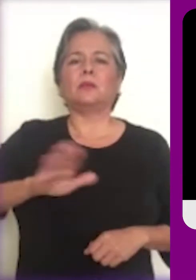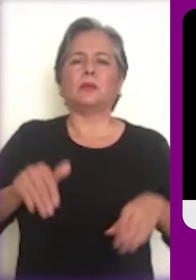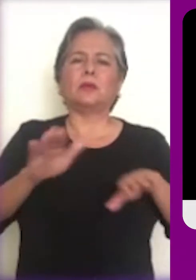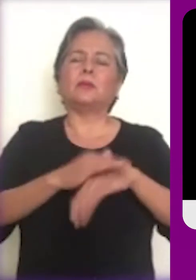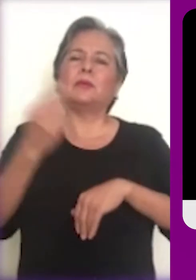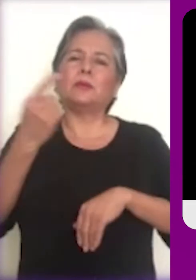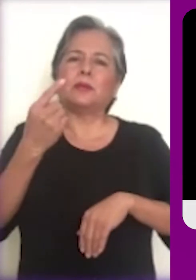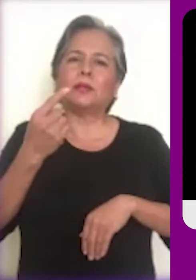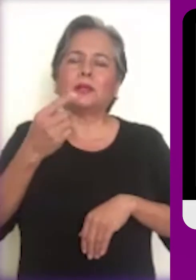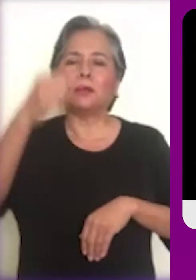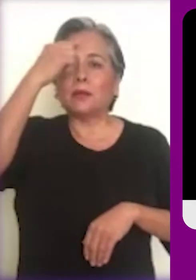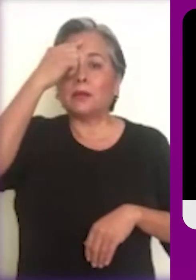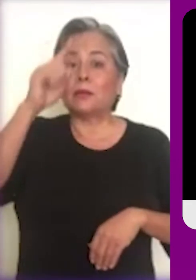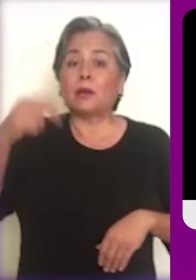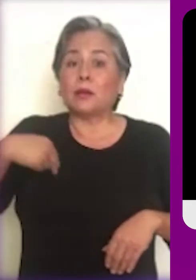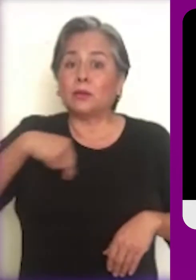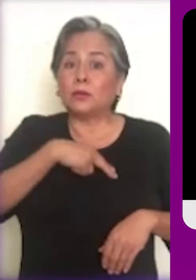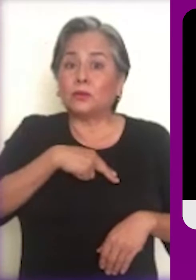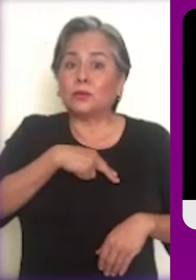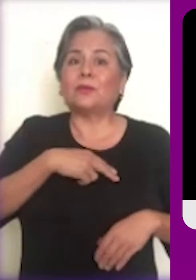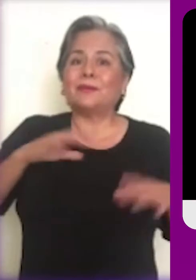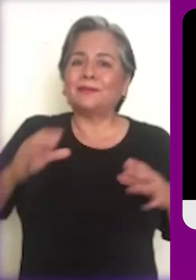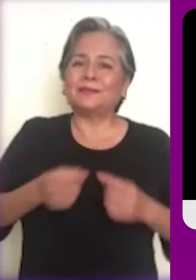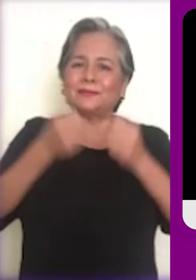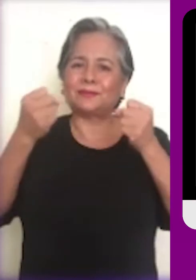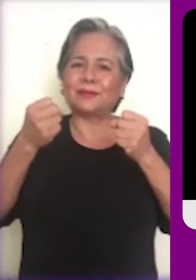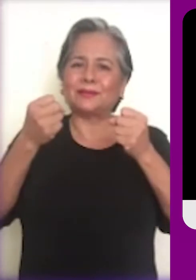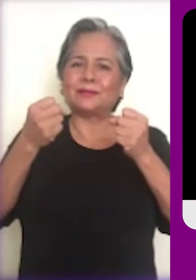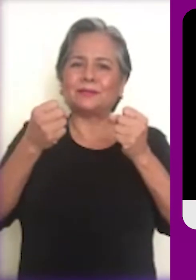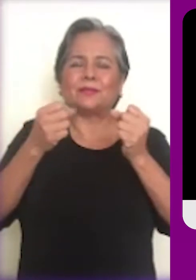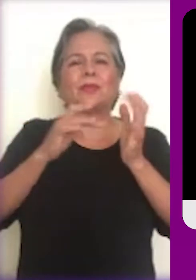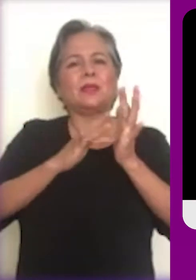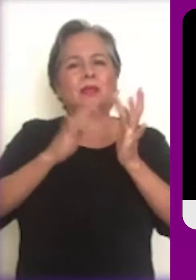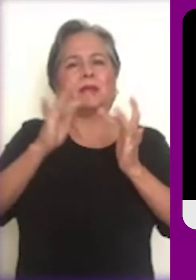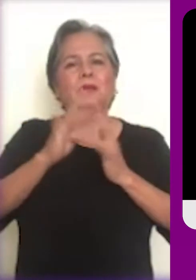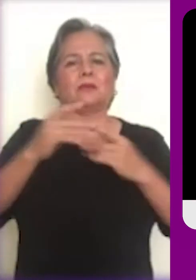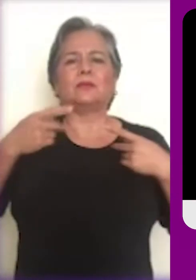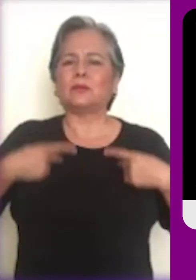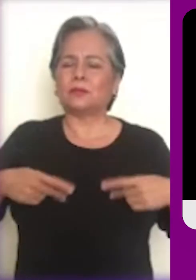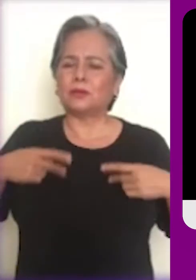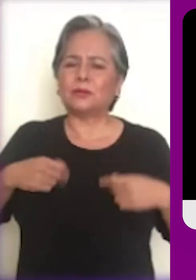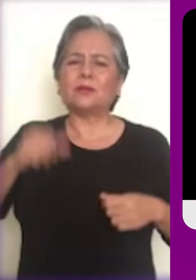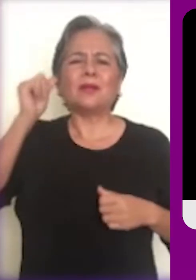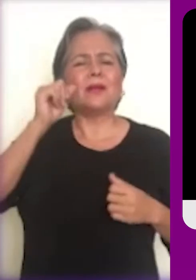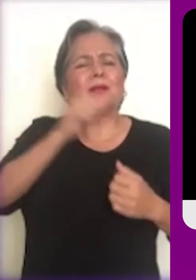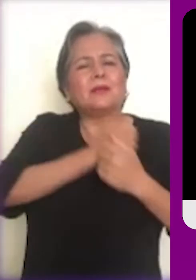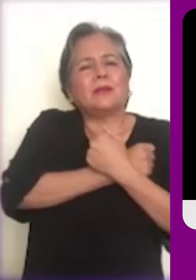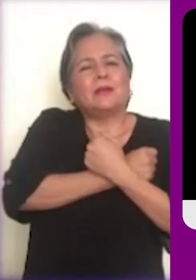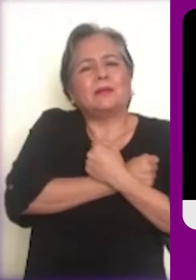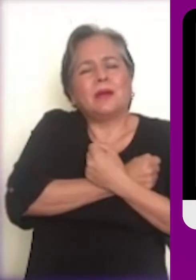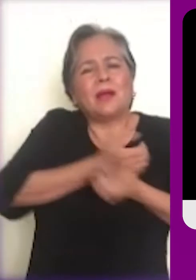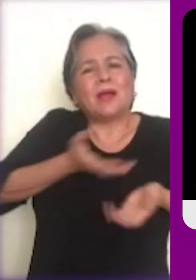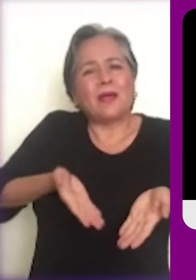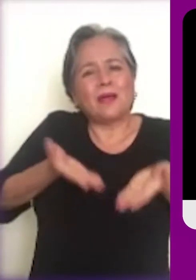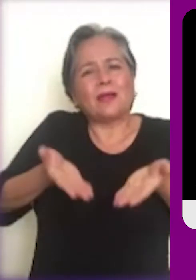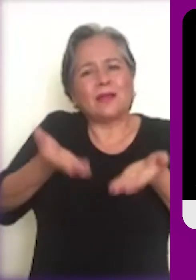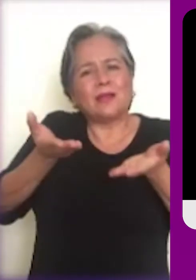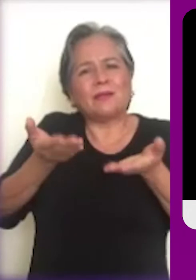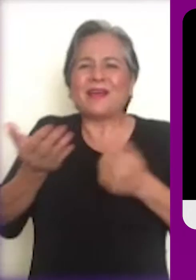resucitado. Y todo lo hace por nosotros. Su amor no tiene condiciones.